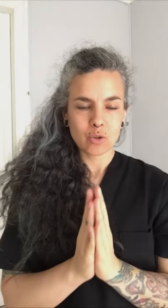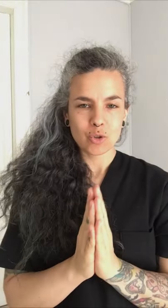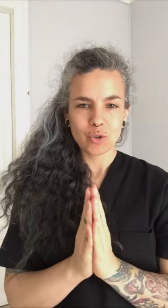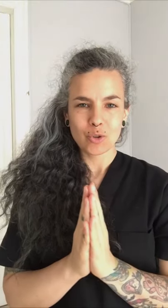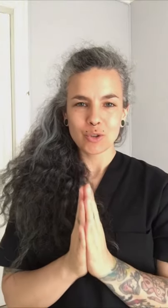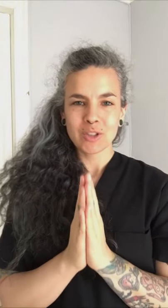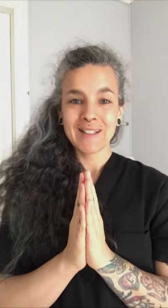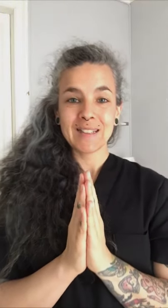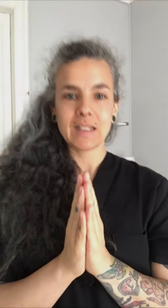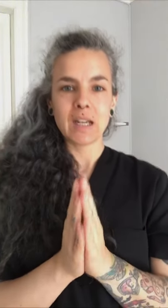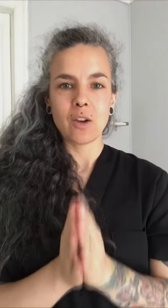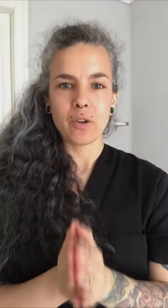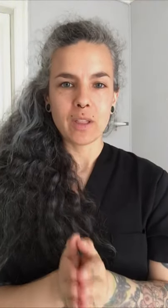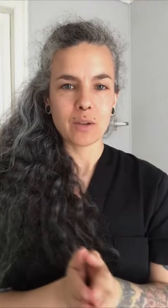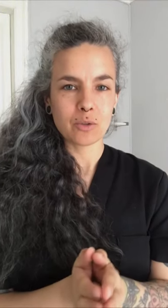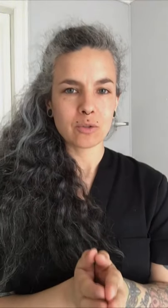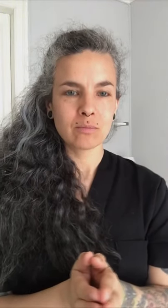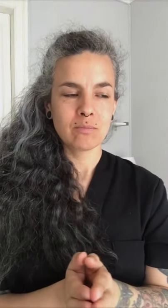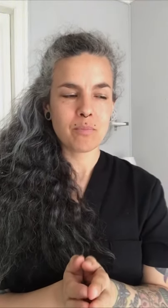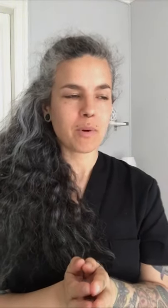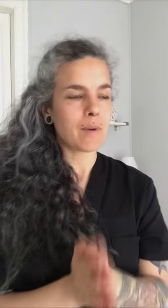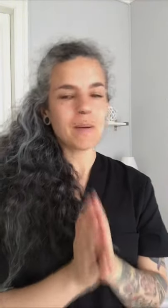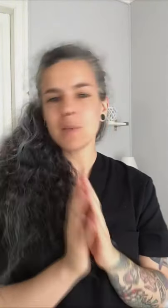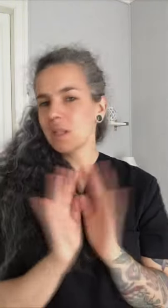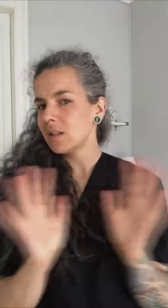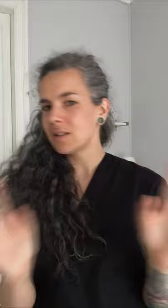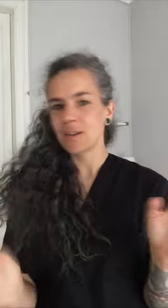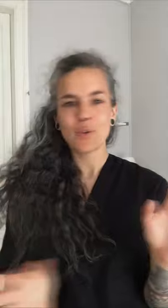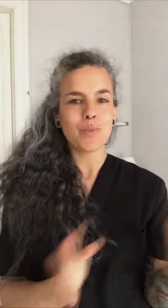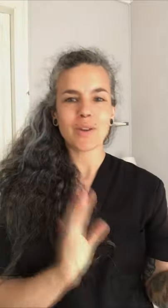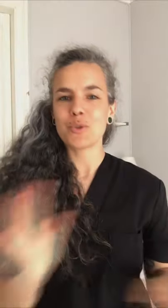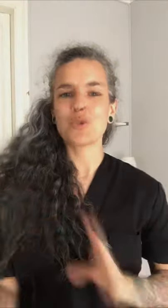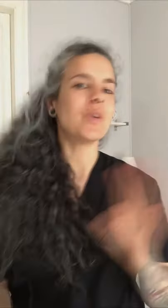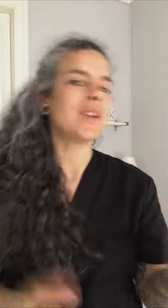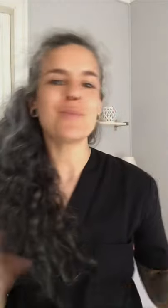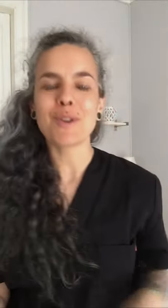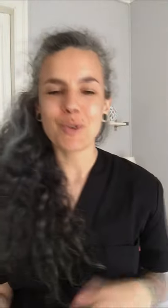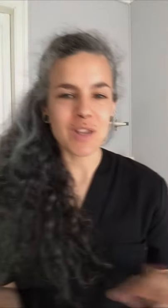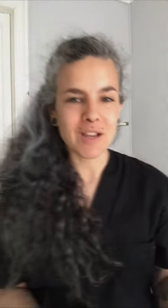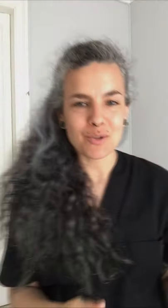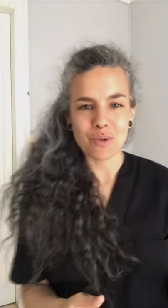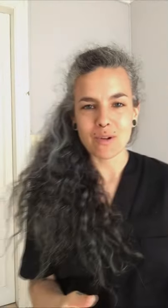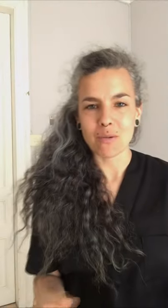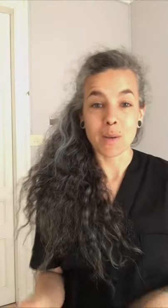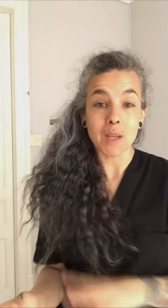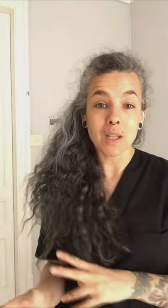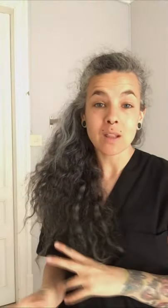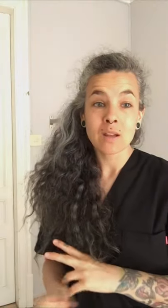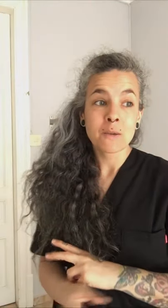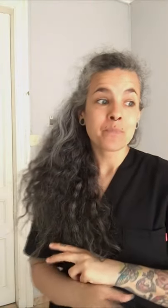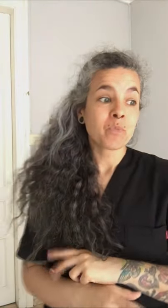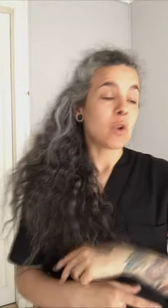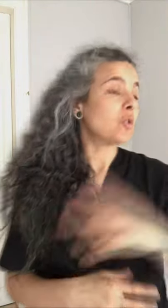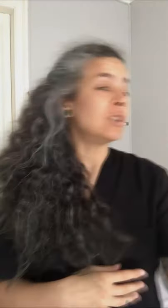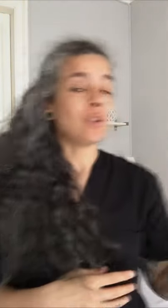son los terigoideos. Probablemente este nombre os suene porque lo hayáis oído alguna vez, o si no